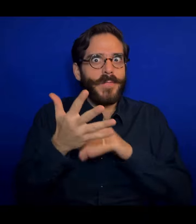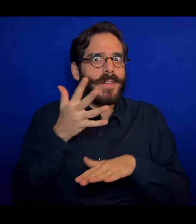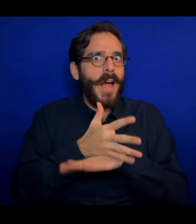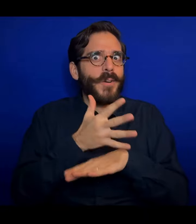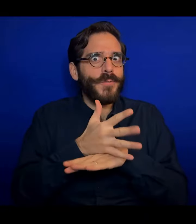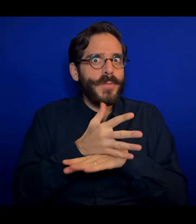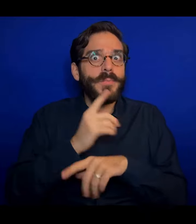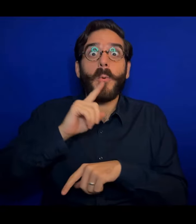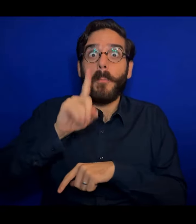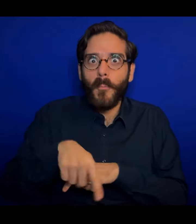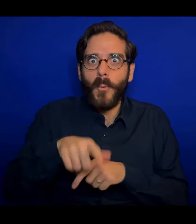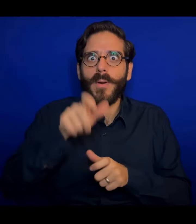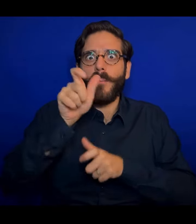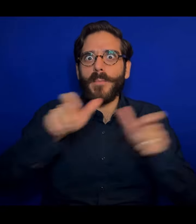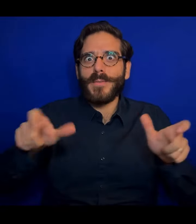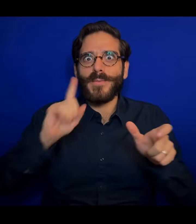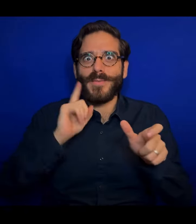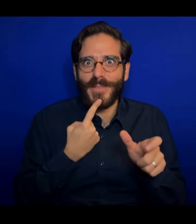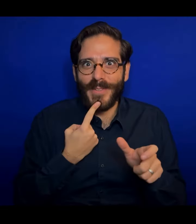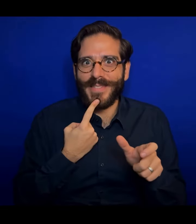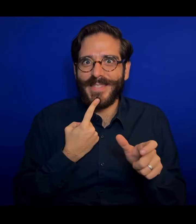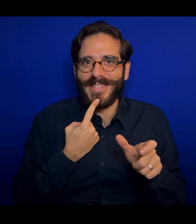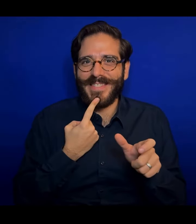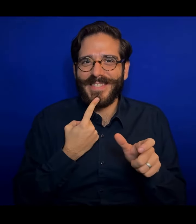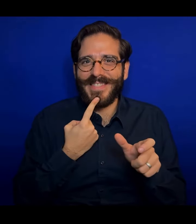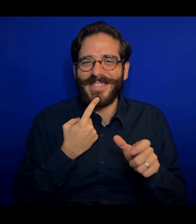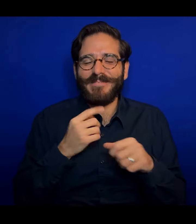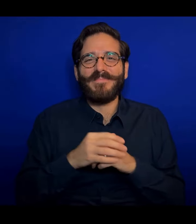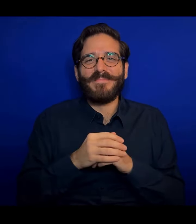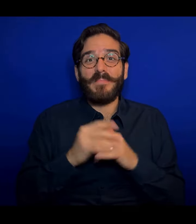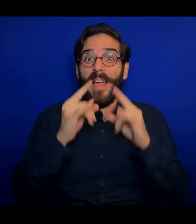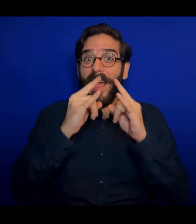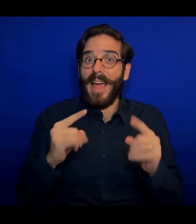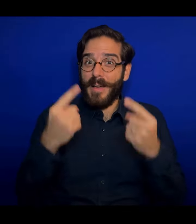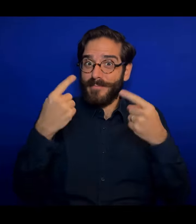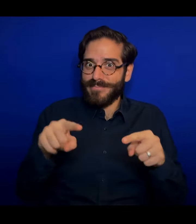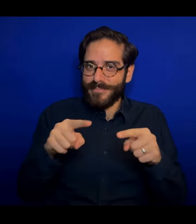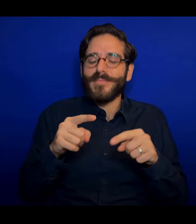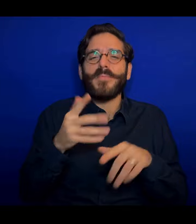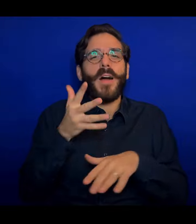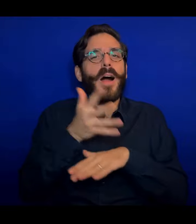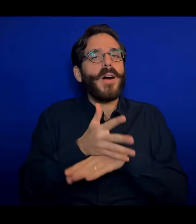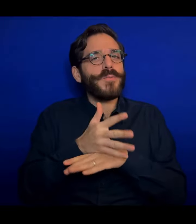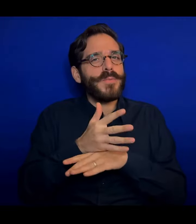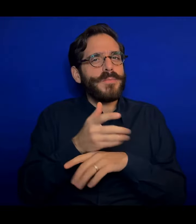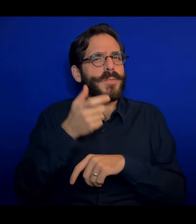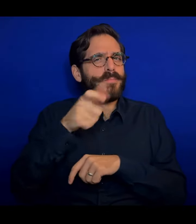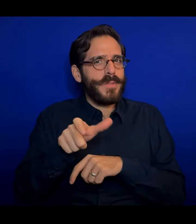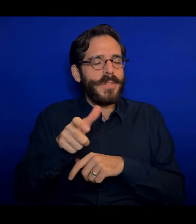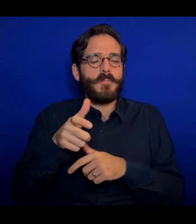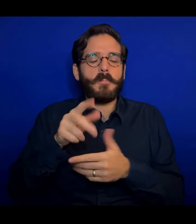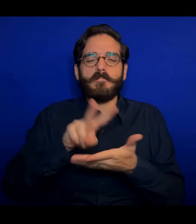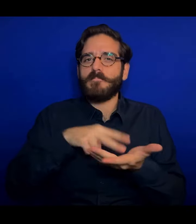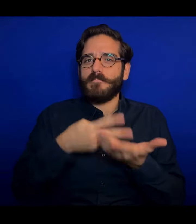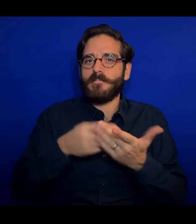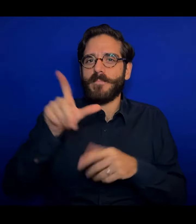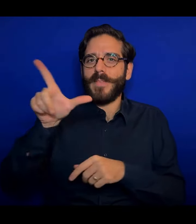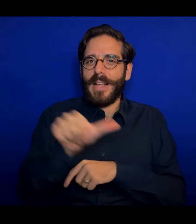a persone sorde. Il camp sarà accessibile tramite la presenza di due